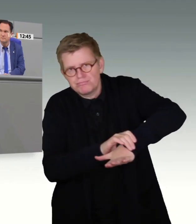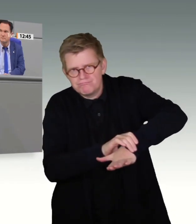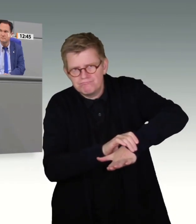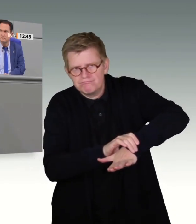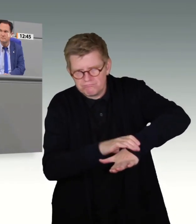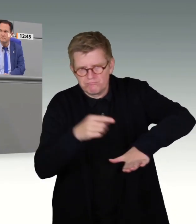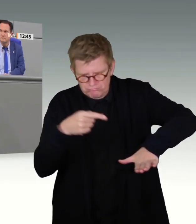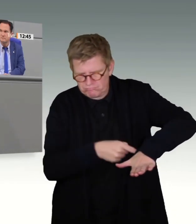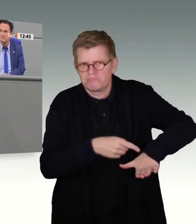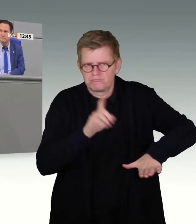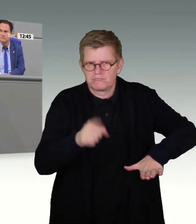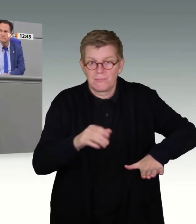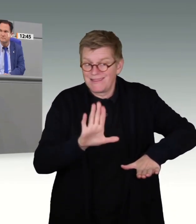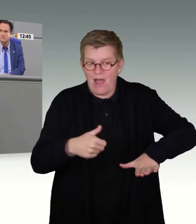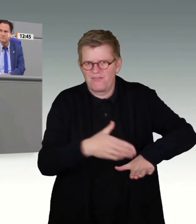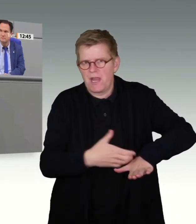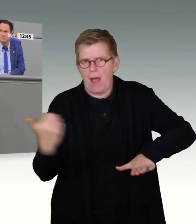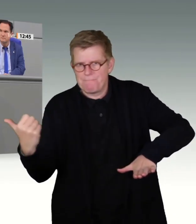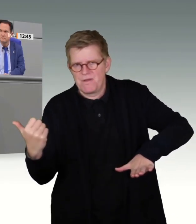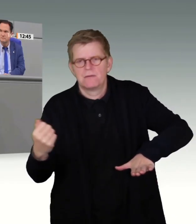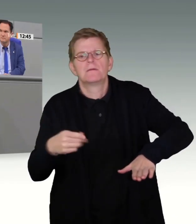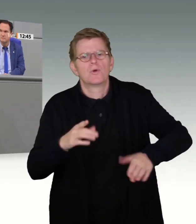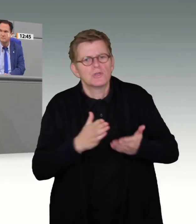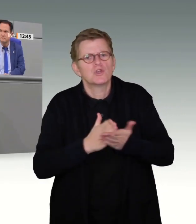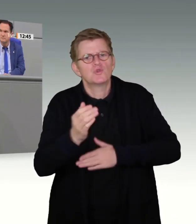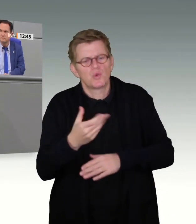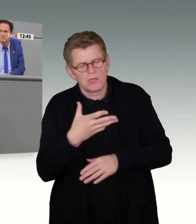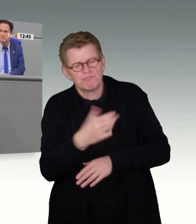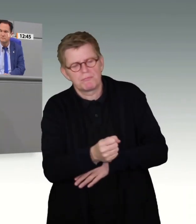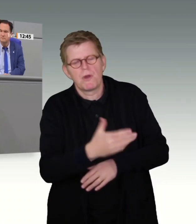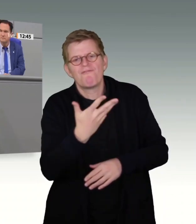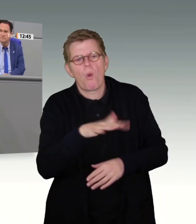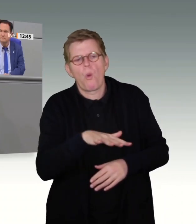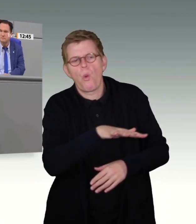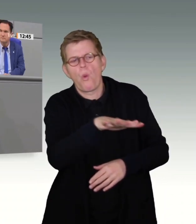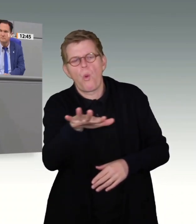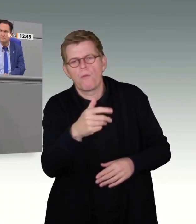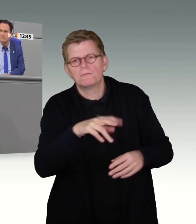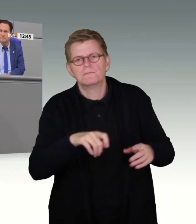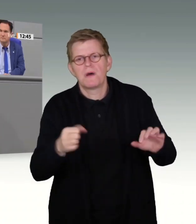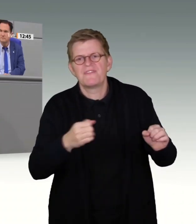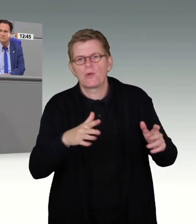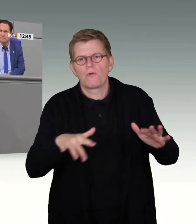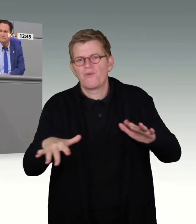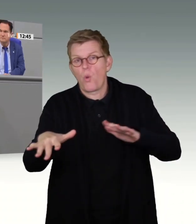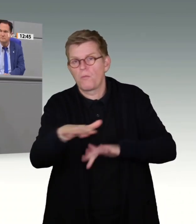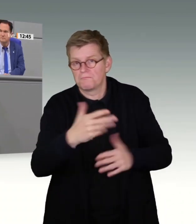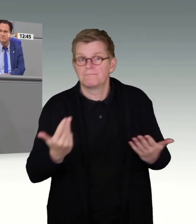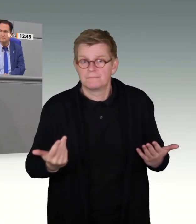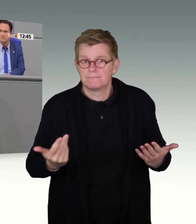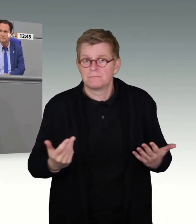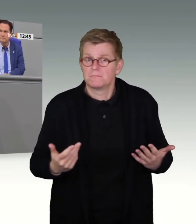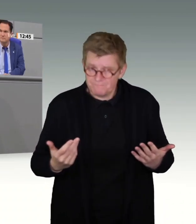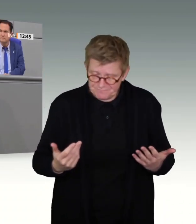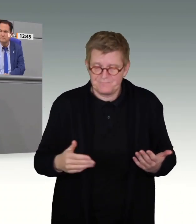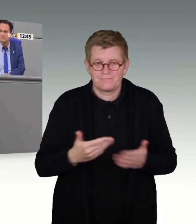nicht ablegen darf und über den sein Aufenthaltsort ständig feststellbar ist. Dass diese Maßnahme konsequent angewandt, weitere